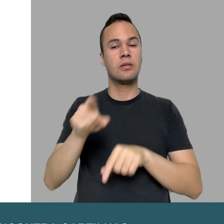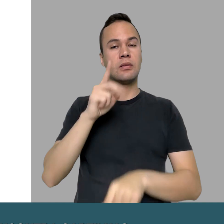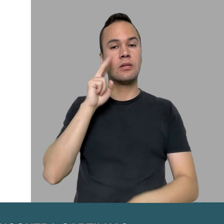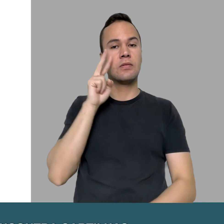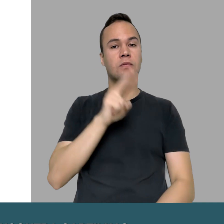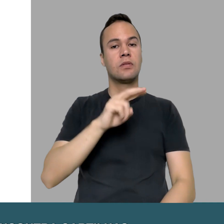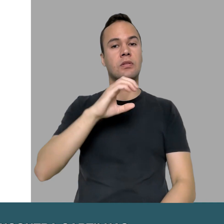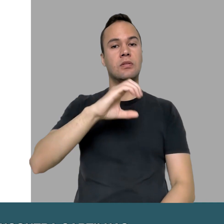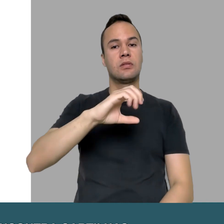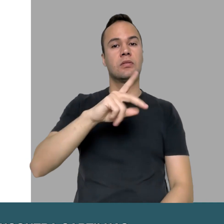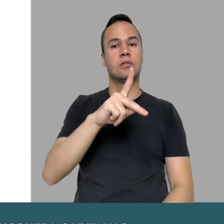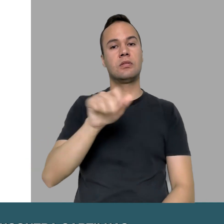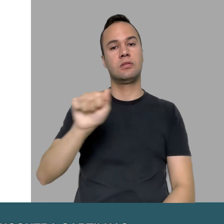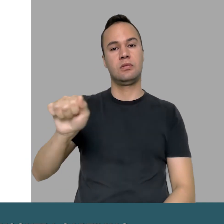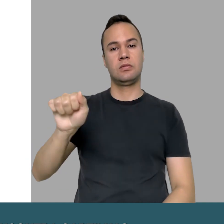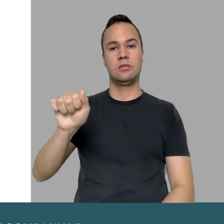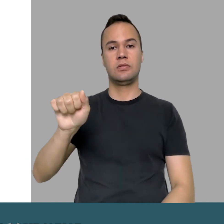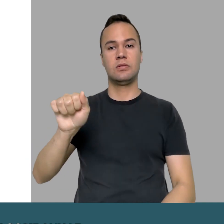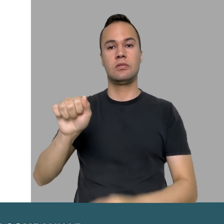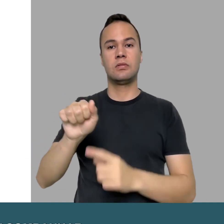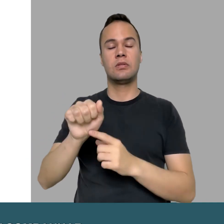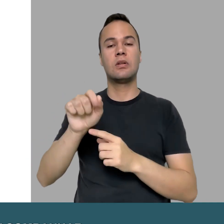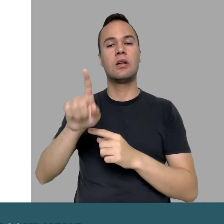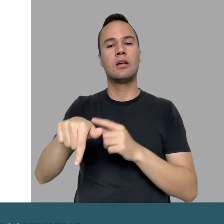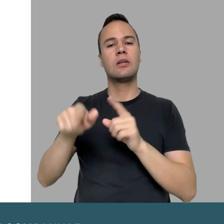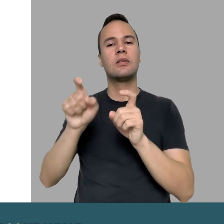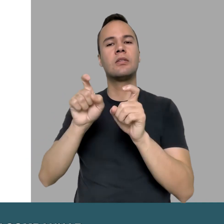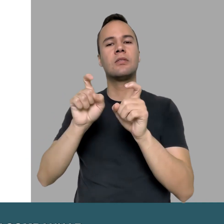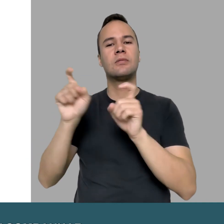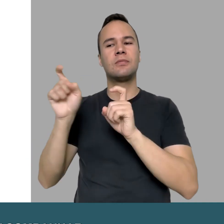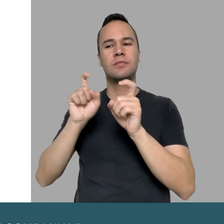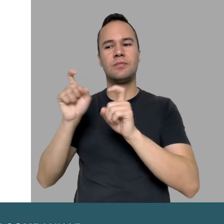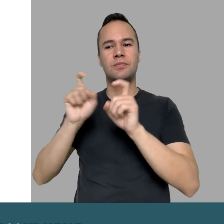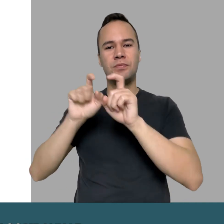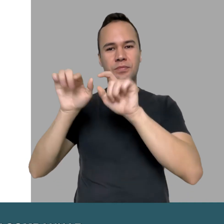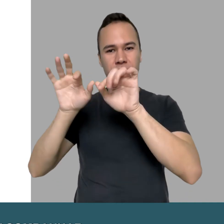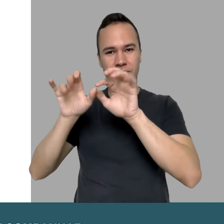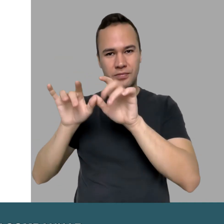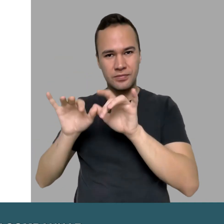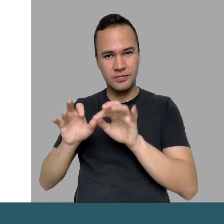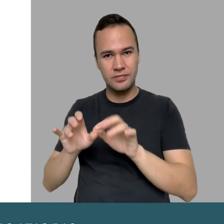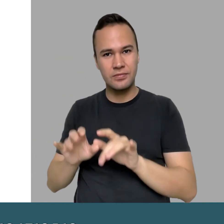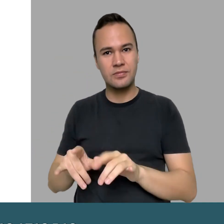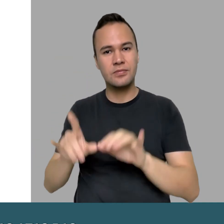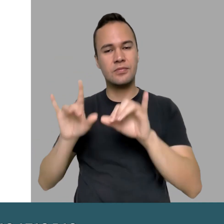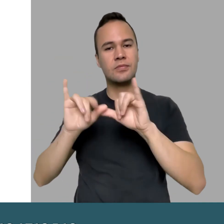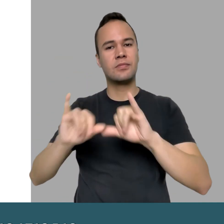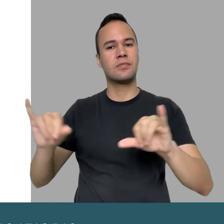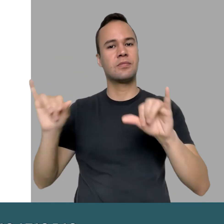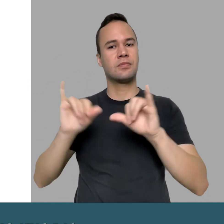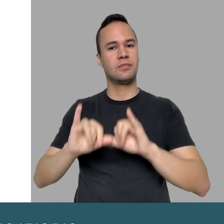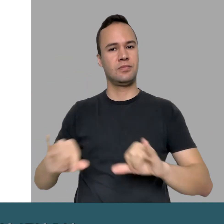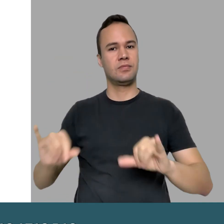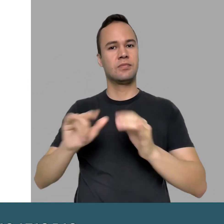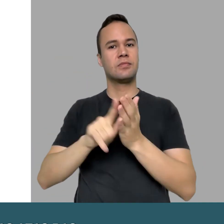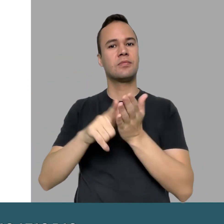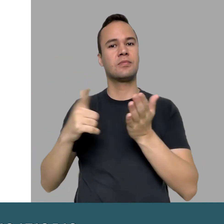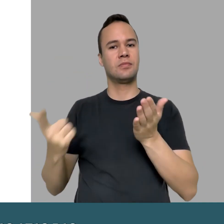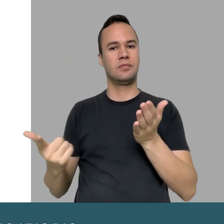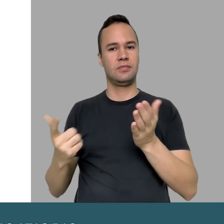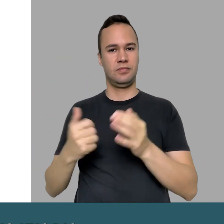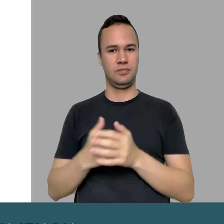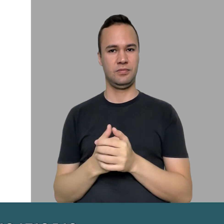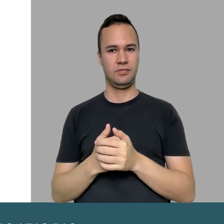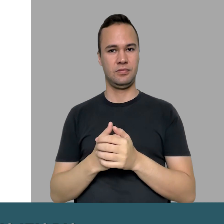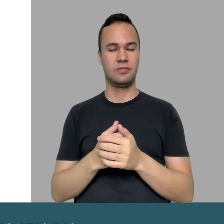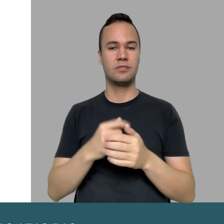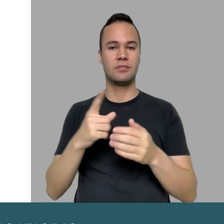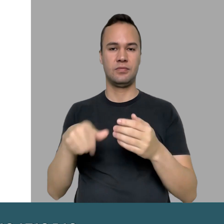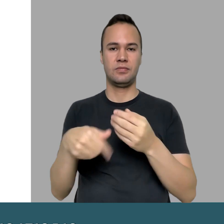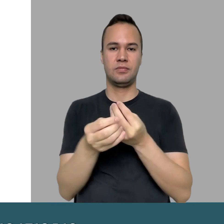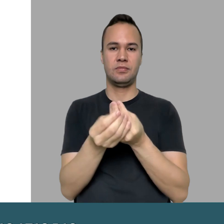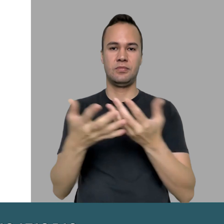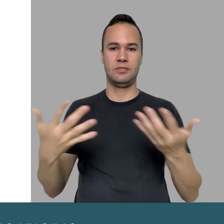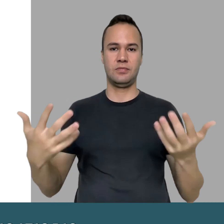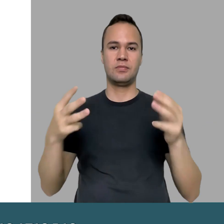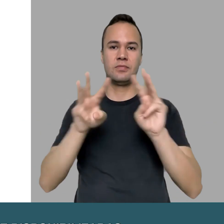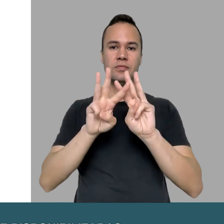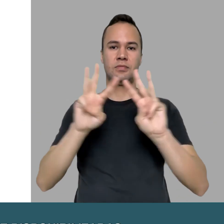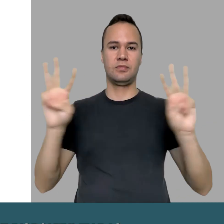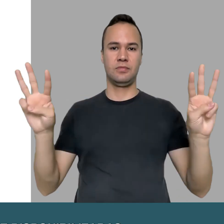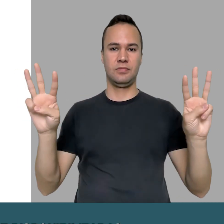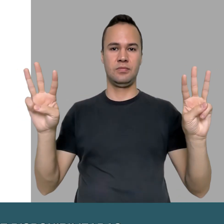acessíveis. É possível acompanhar o trabalho da CPA através das atas de reuniões que são